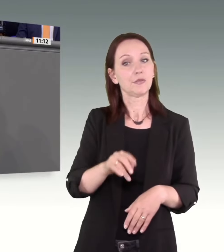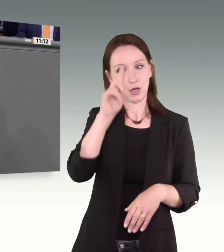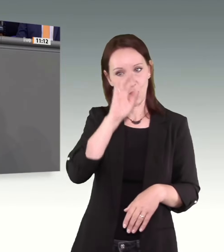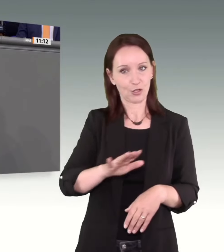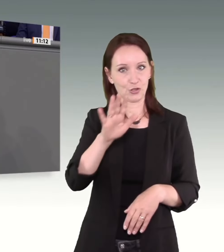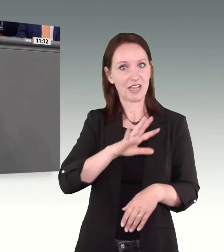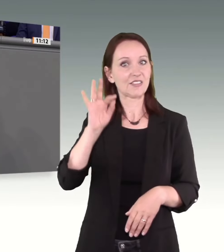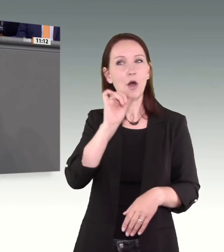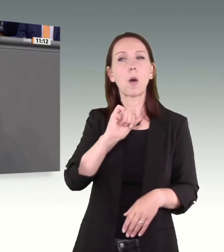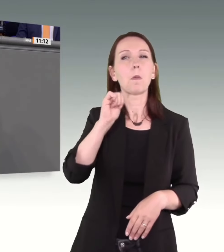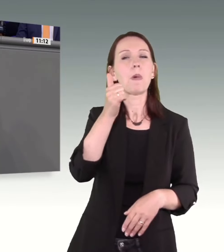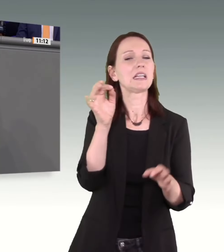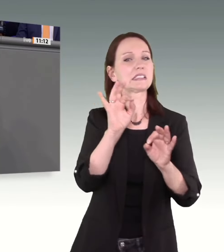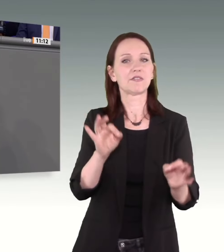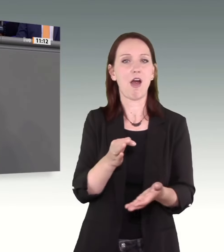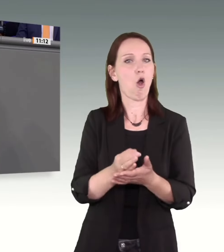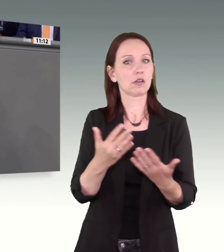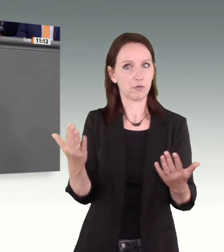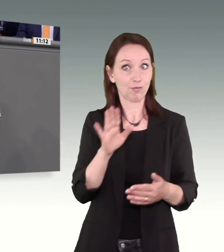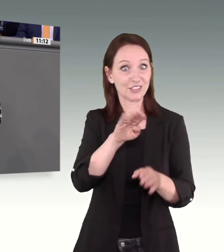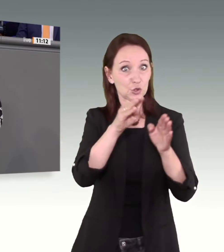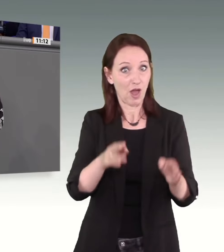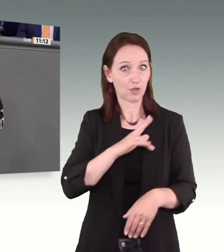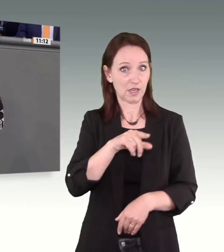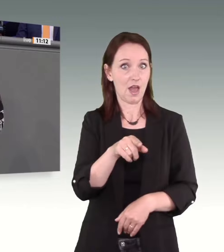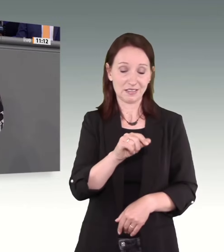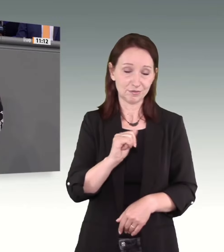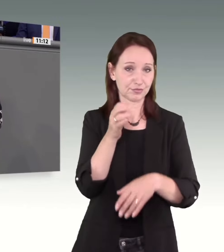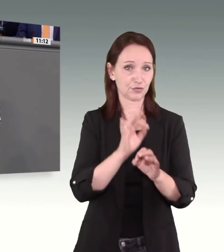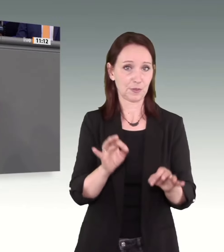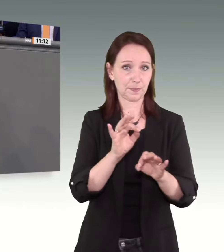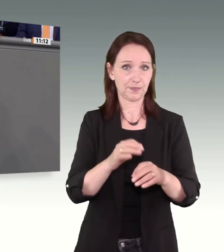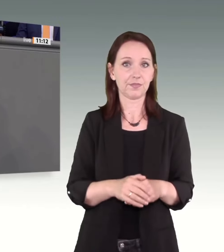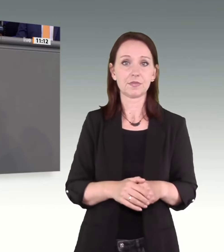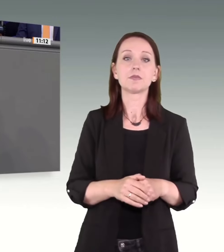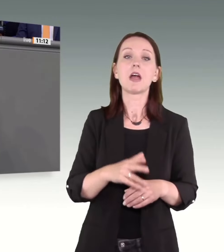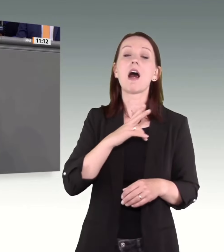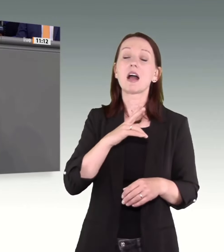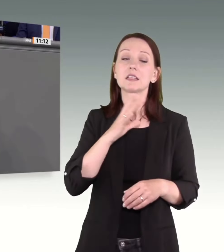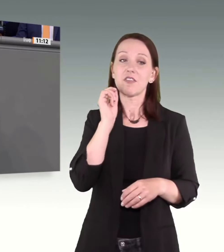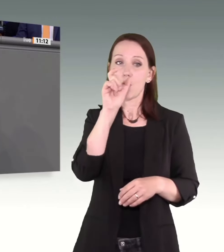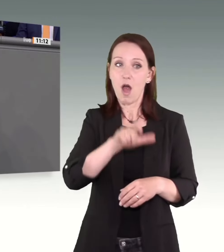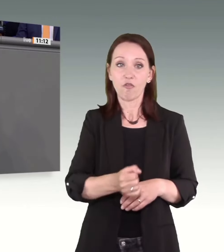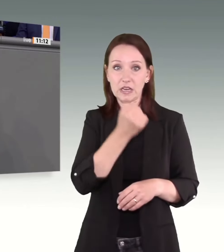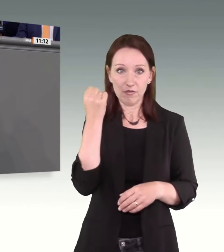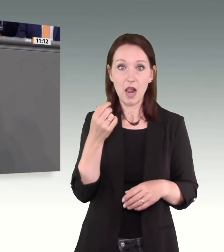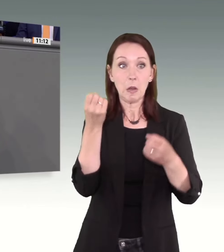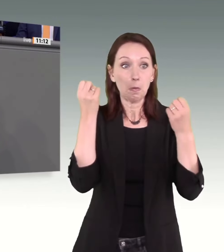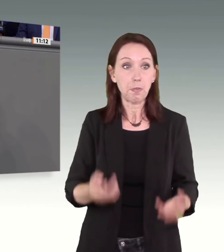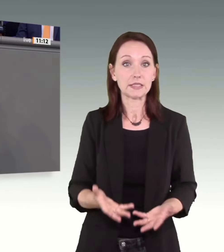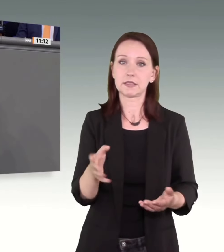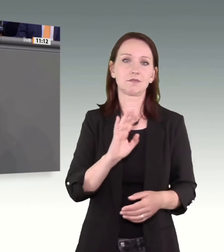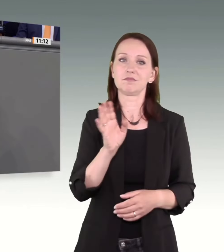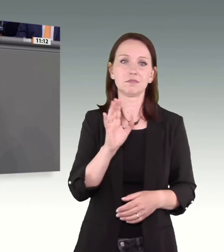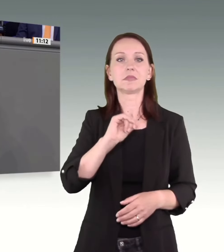Zuhause. In der Regel ist Gewalt gegen Frauen ein sich steigernder Prozess. Lange vor den Schlägen sind da gesellschaftliche